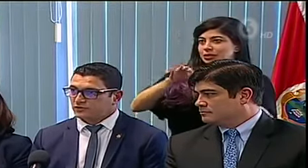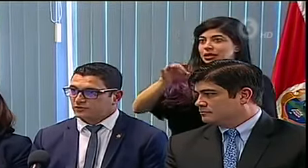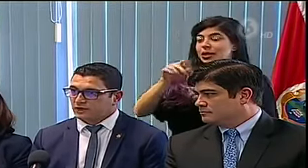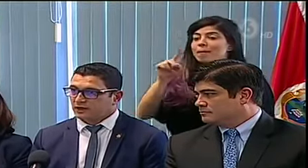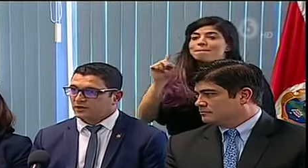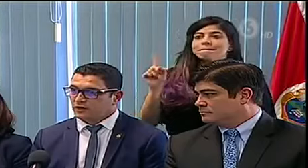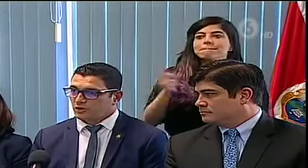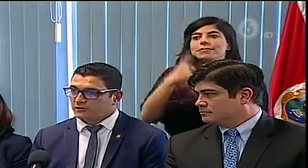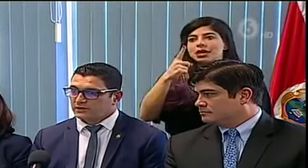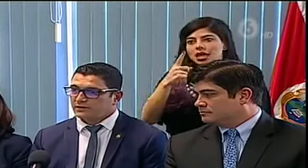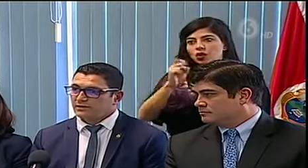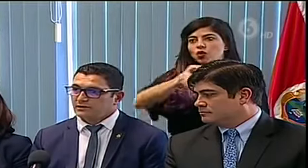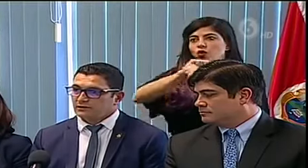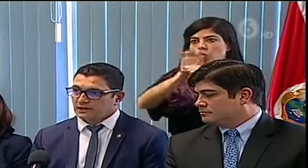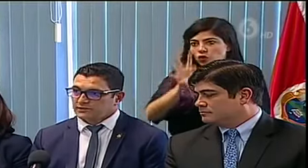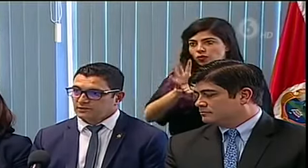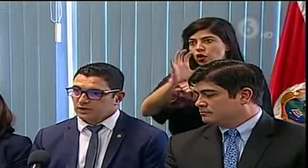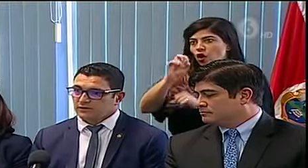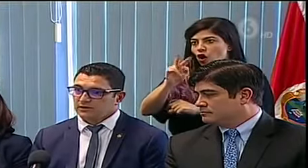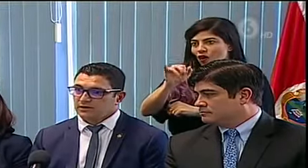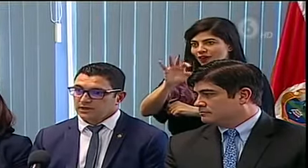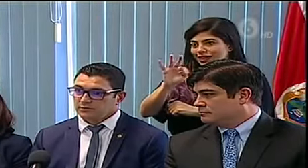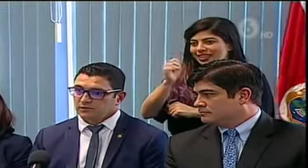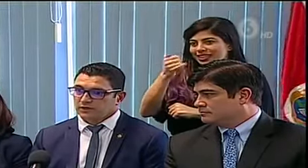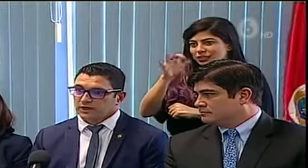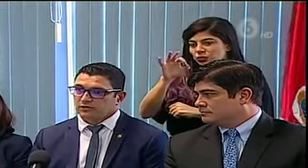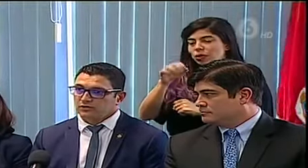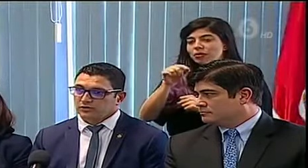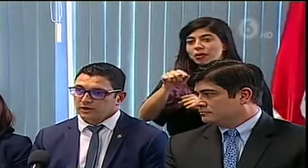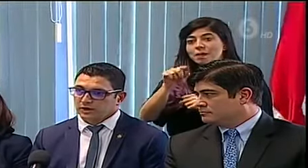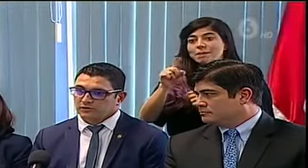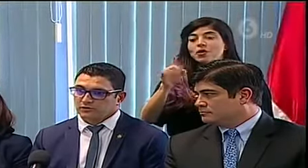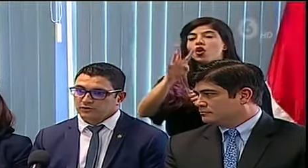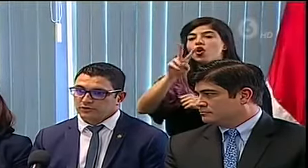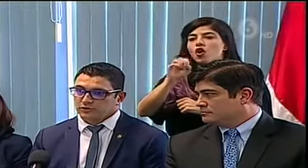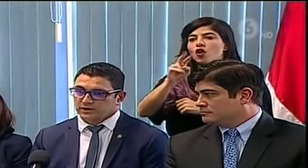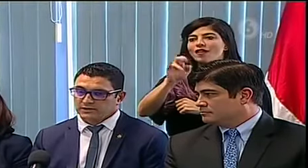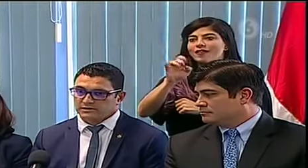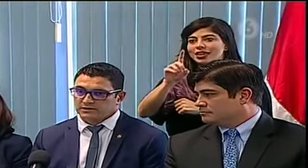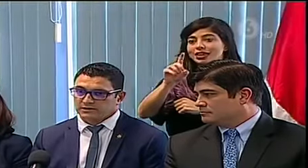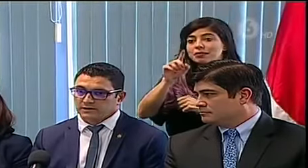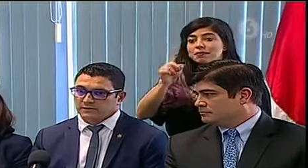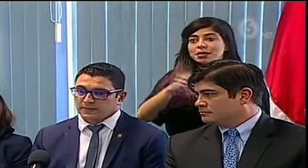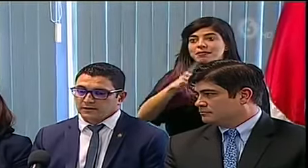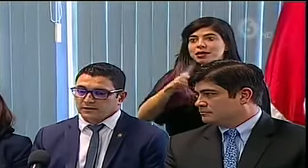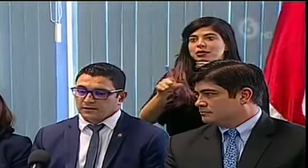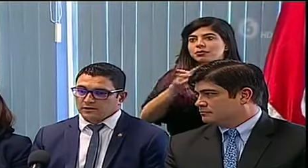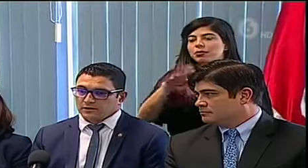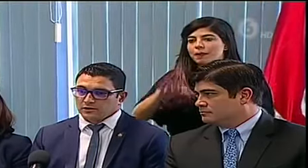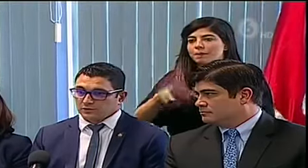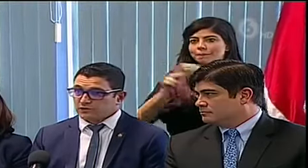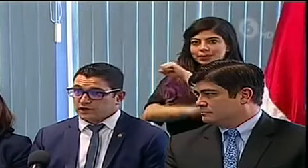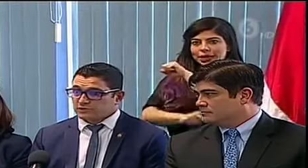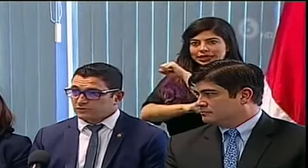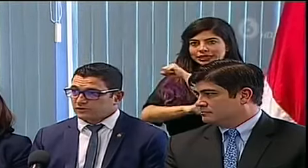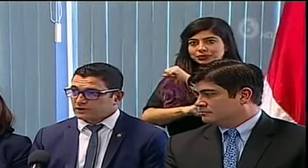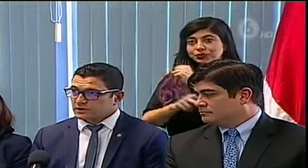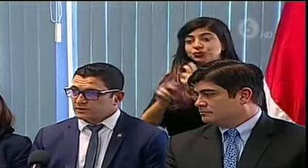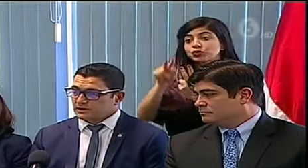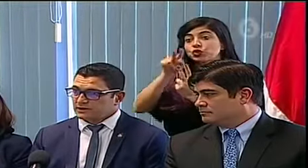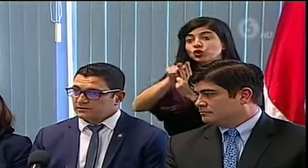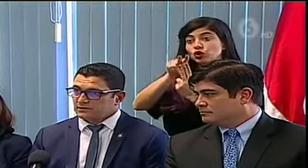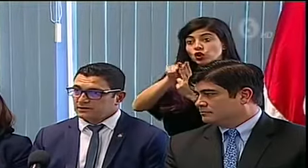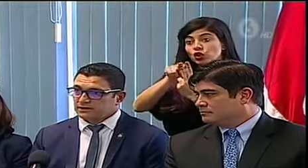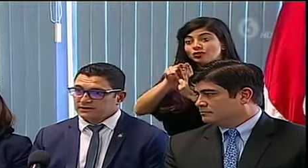el primer caso de COVID-19 importado en nuestro país. Los dos casos